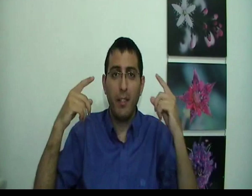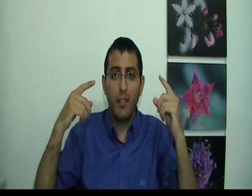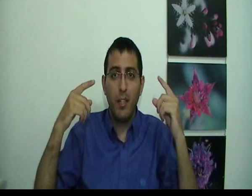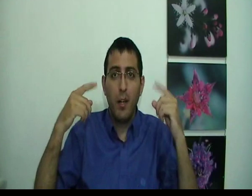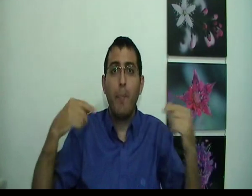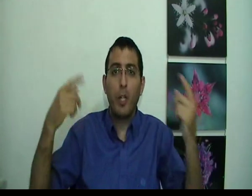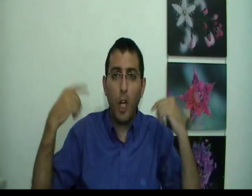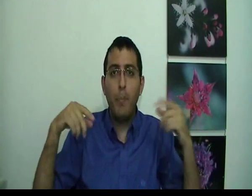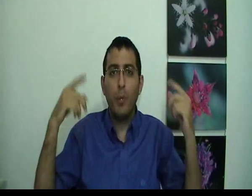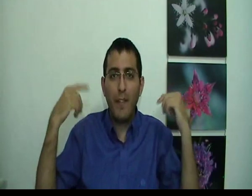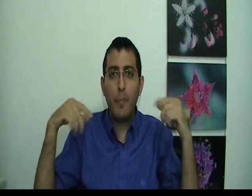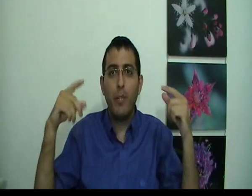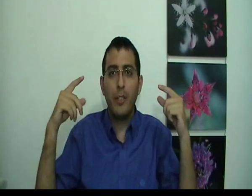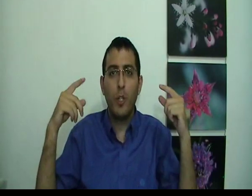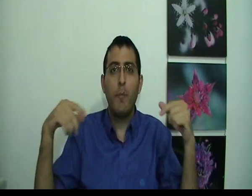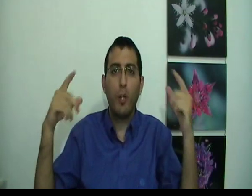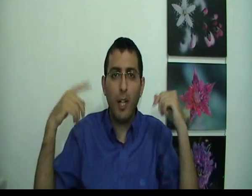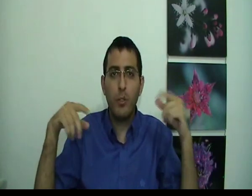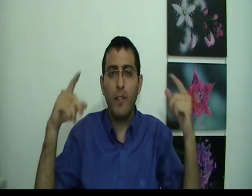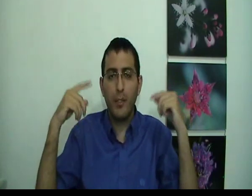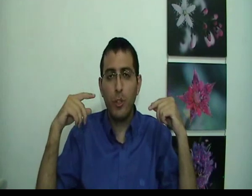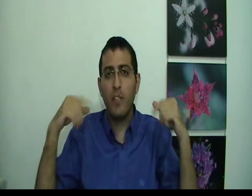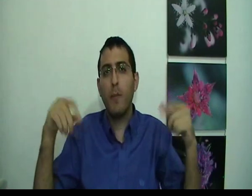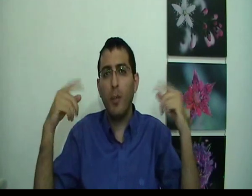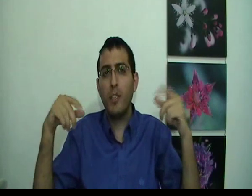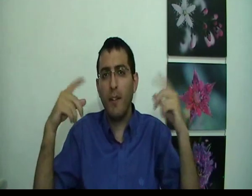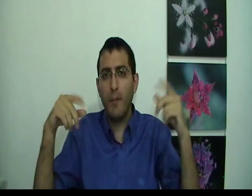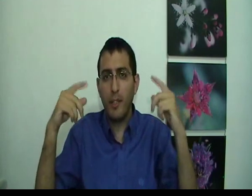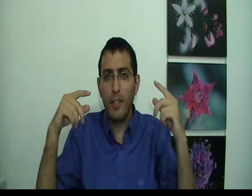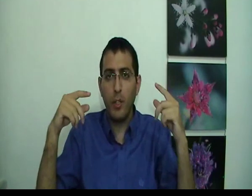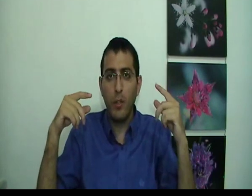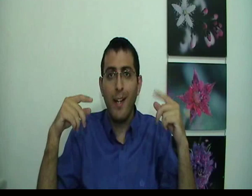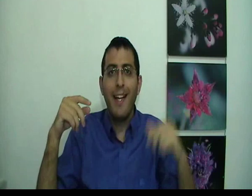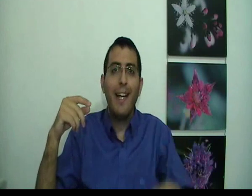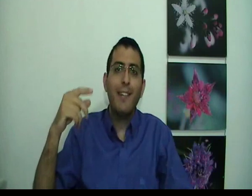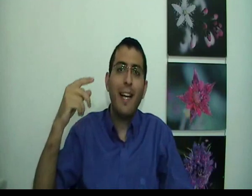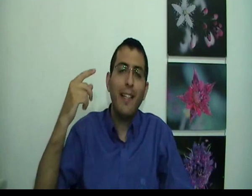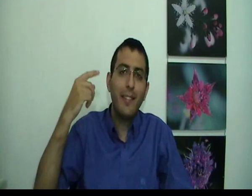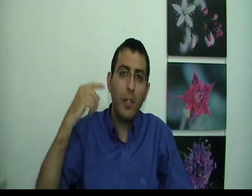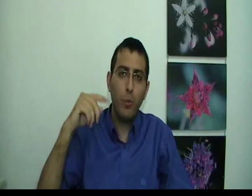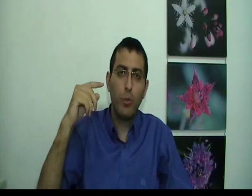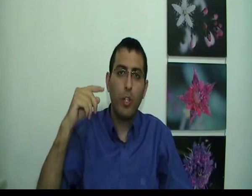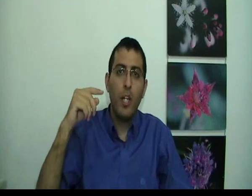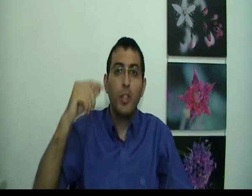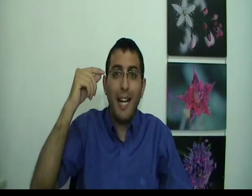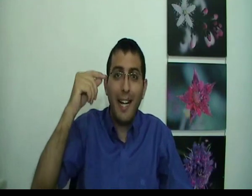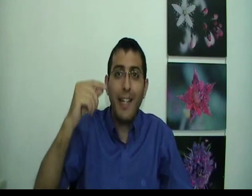בכל פעולה ופעולה שלו ובכל רצון ורצון שלו ובכל מחשבה ומחשבה שלו את ההתגלות של העני